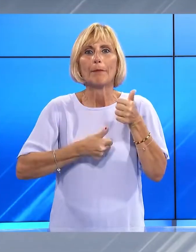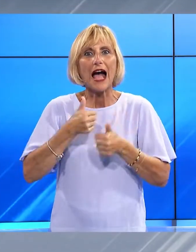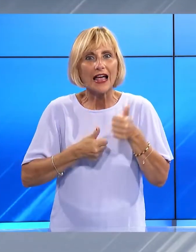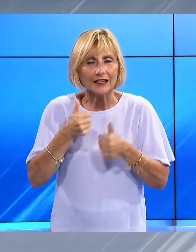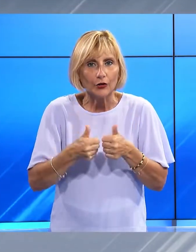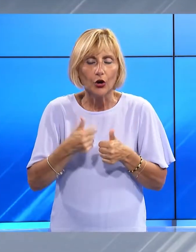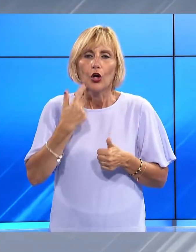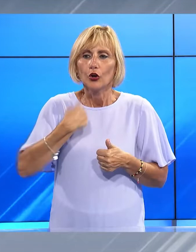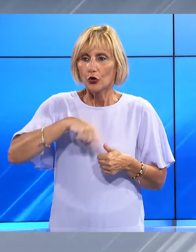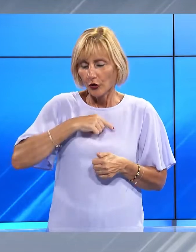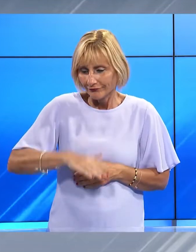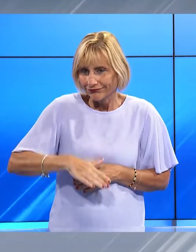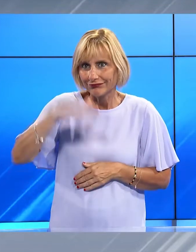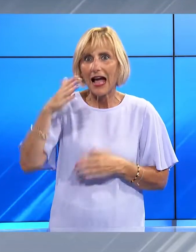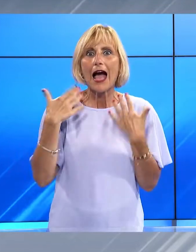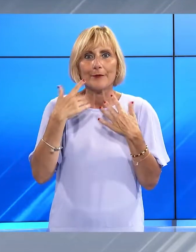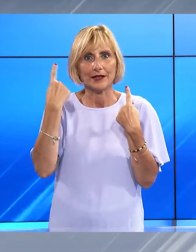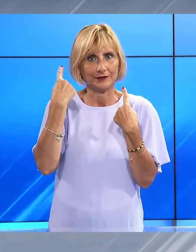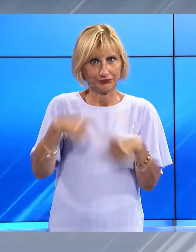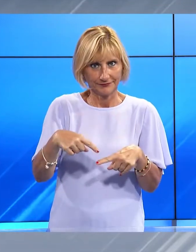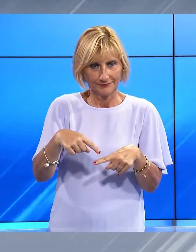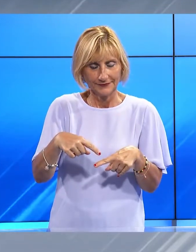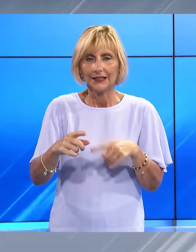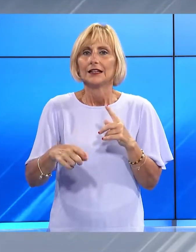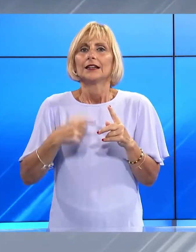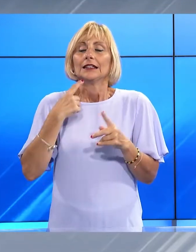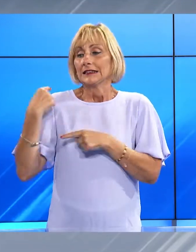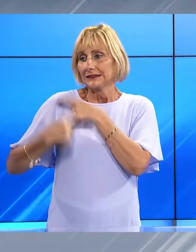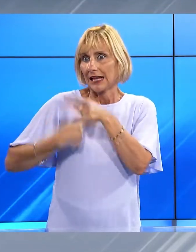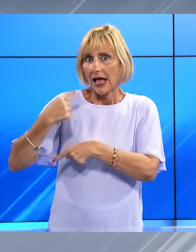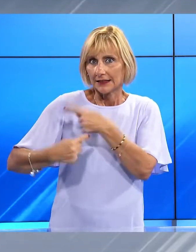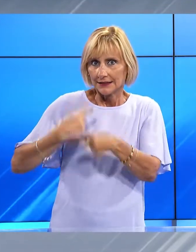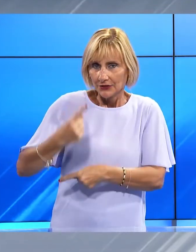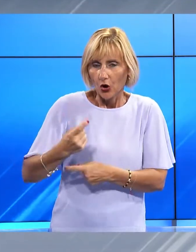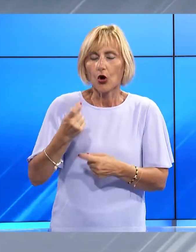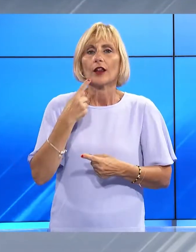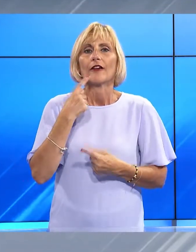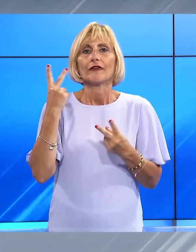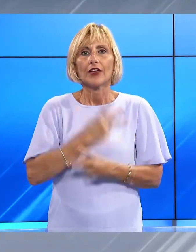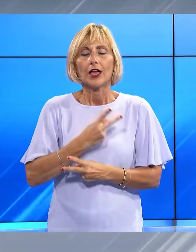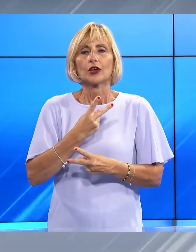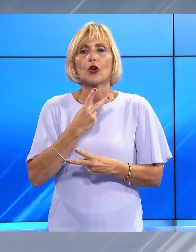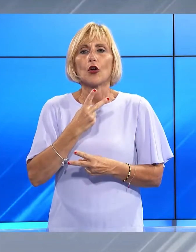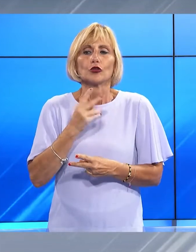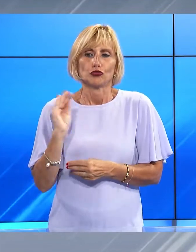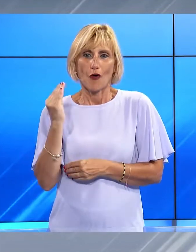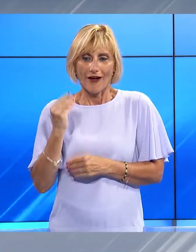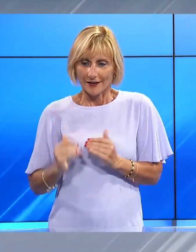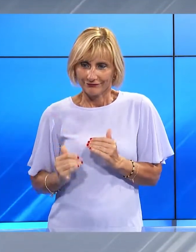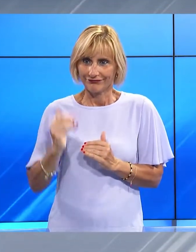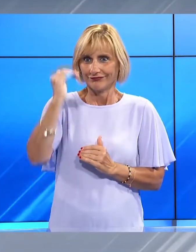quest'ambiente, è una tradizione che viene operata fin dai ragazzi.